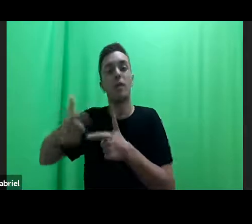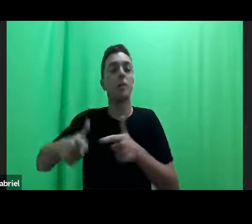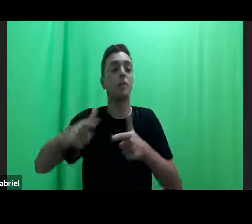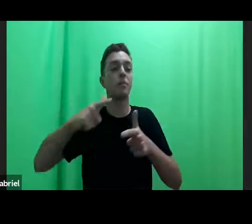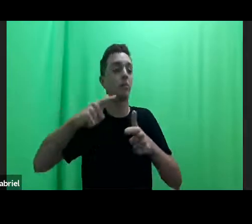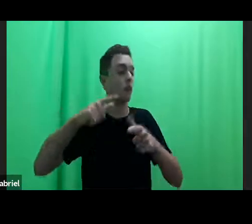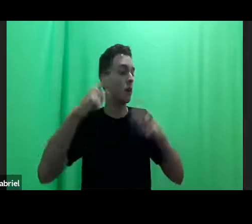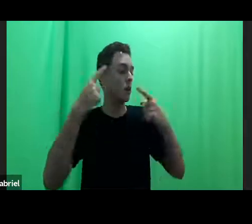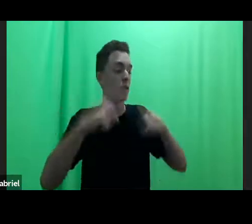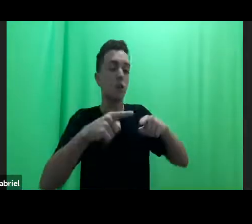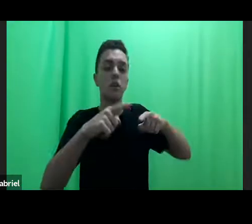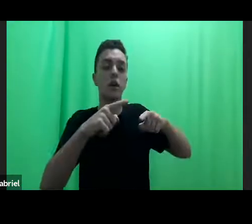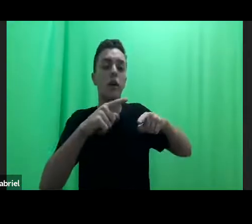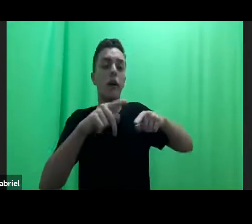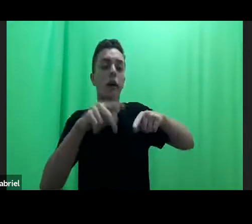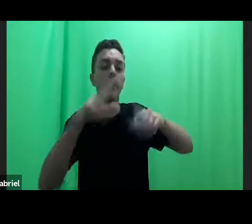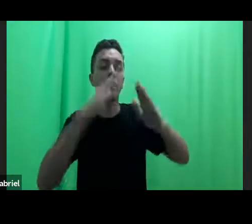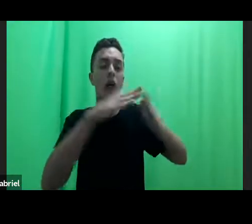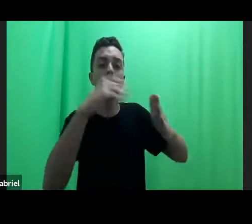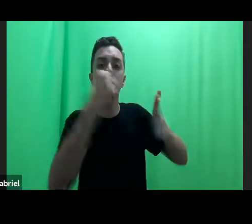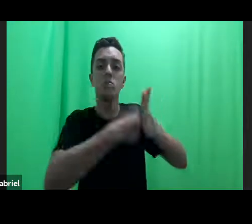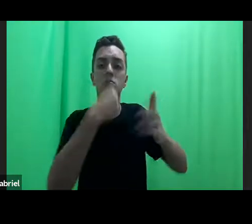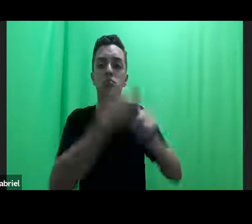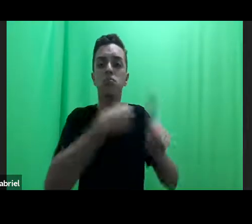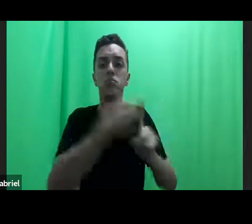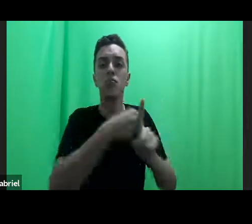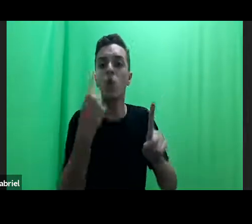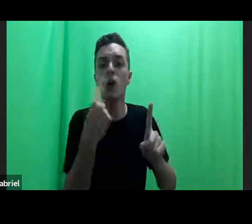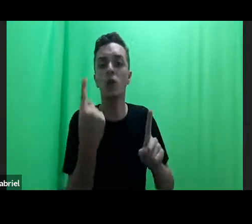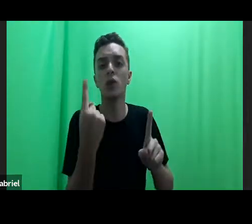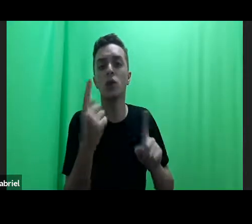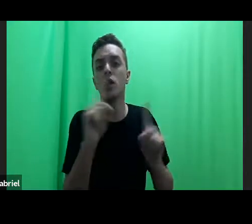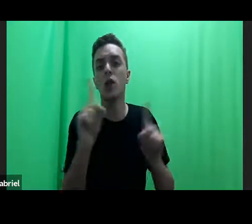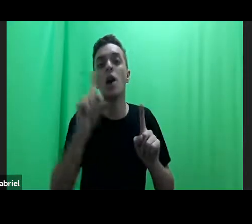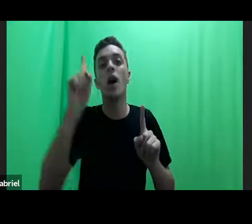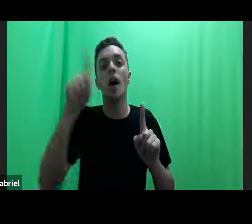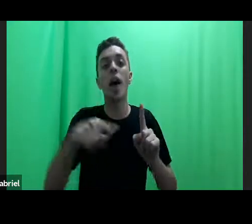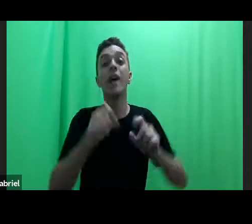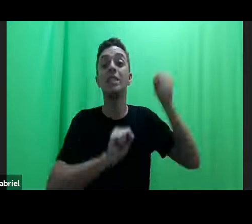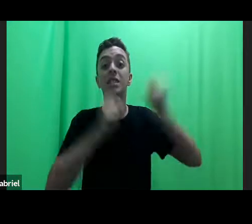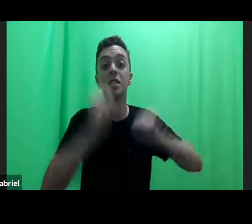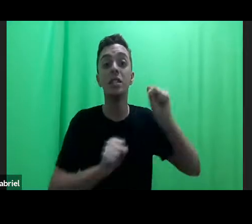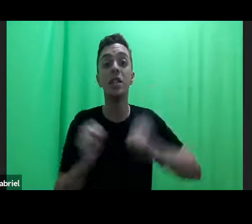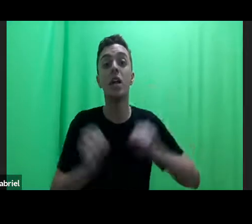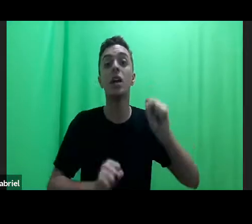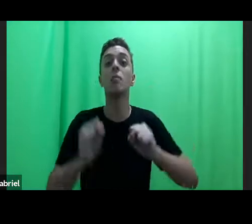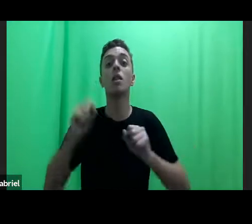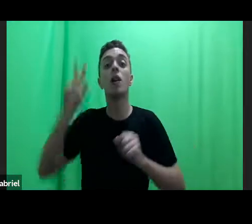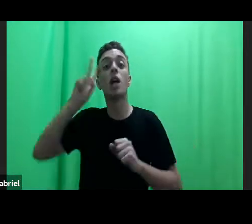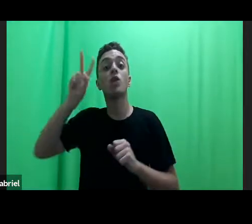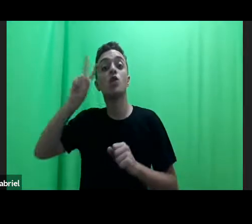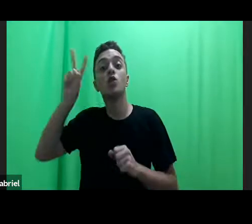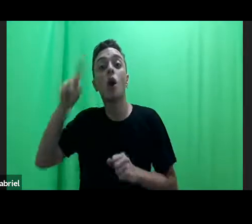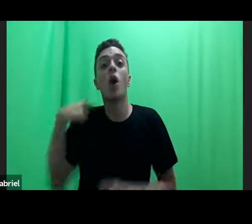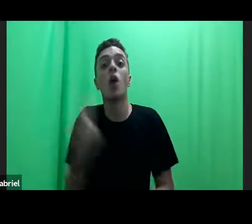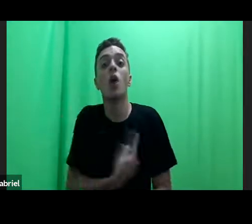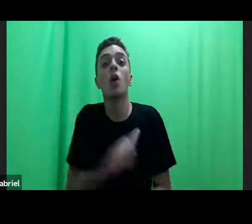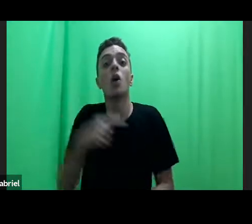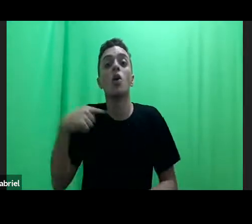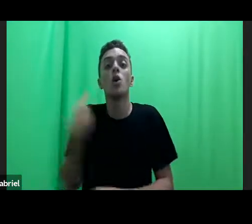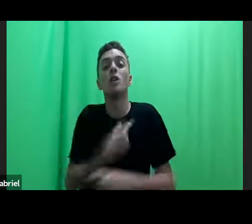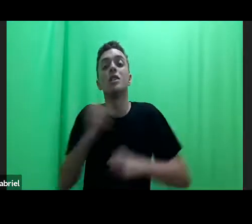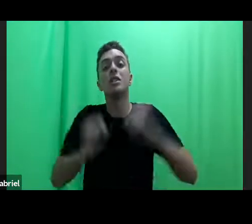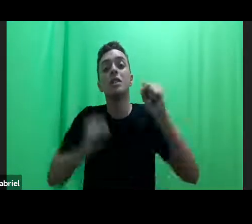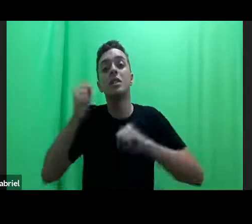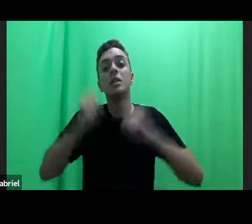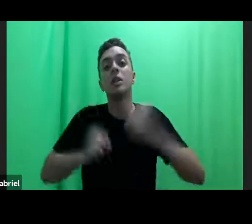não é um problema meramente individual, é um problema sistêmico, estrutural e que o sistema de justiça